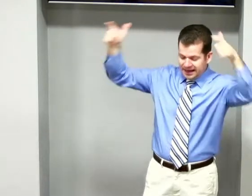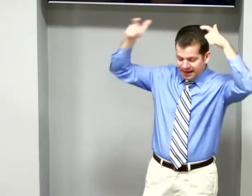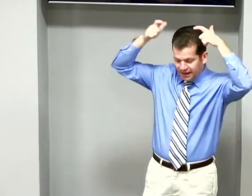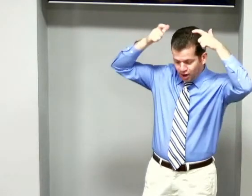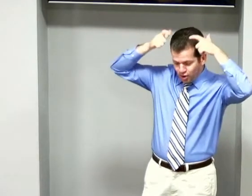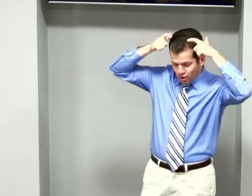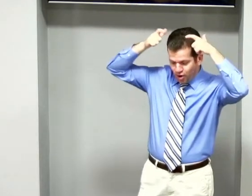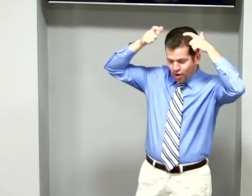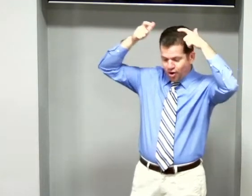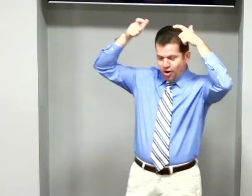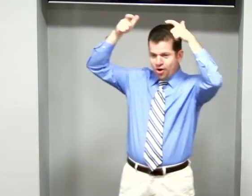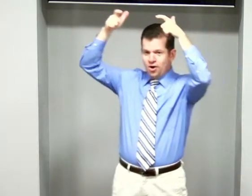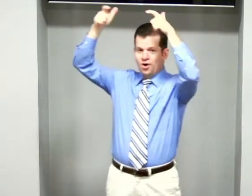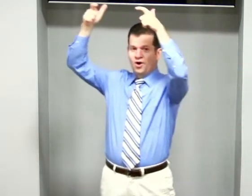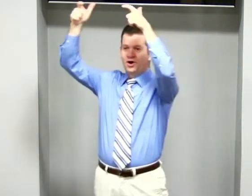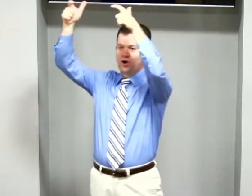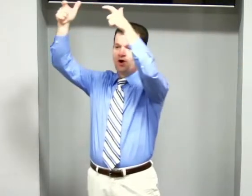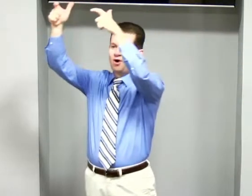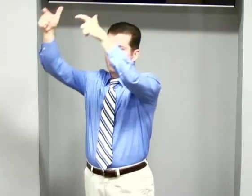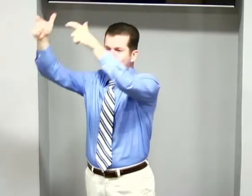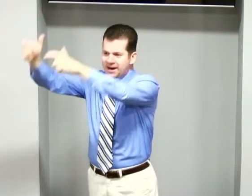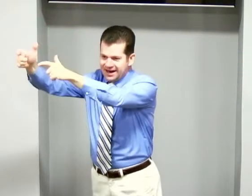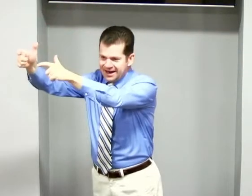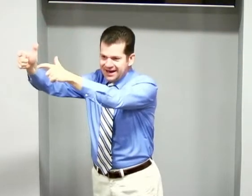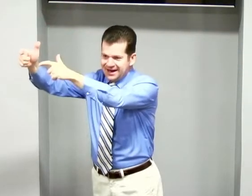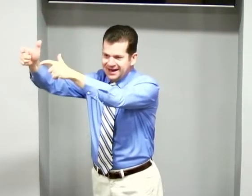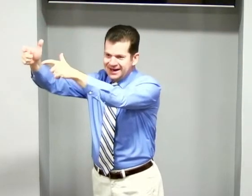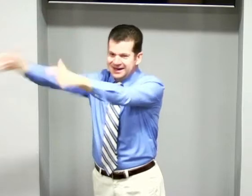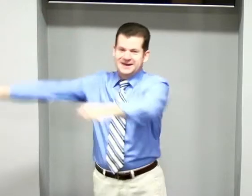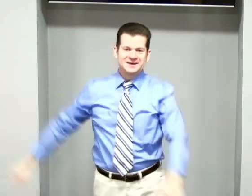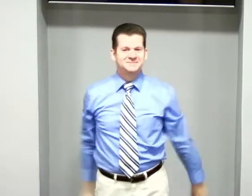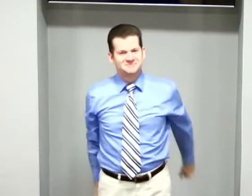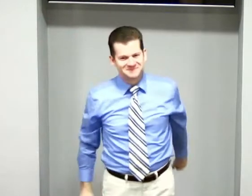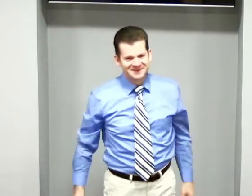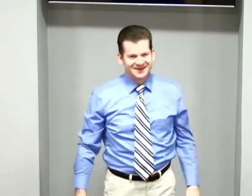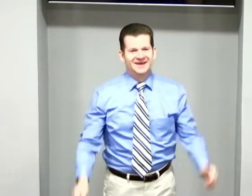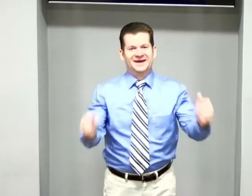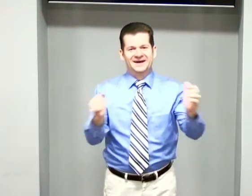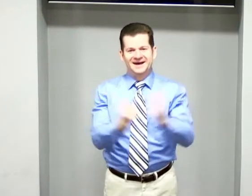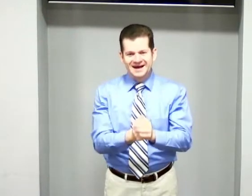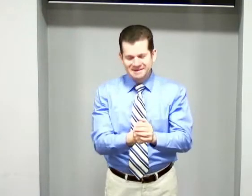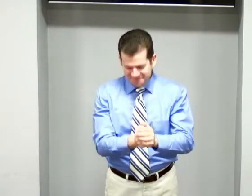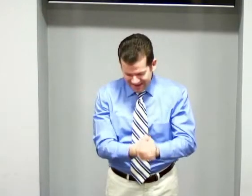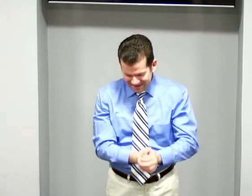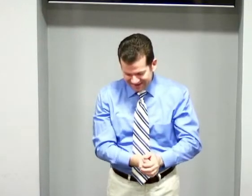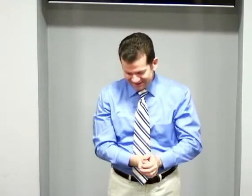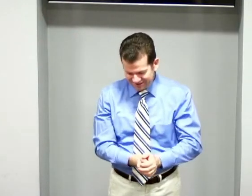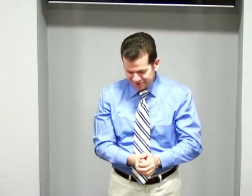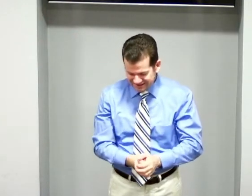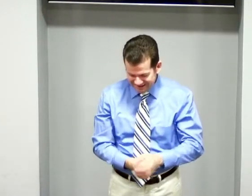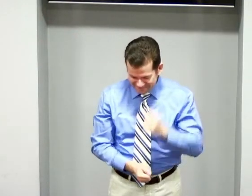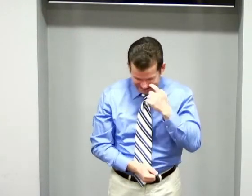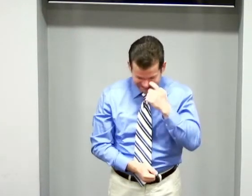coroai. Amém. Amém. Amém. Amém. Amém. Amém. Amém.